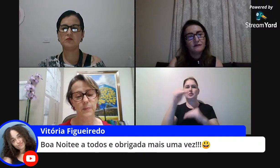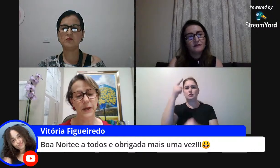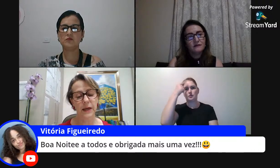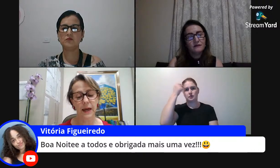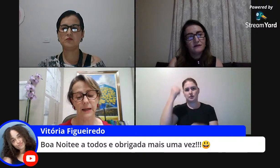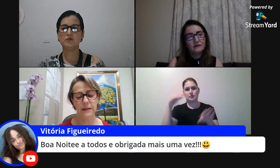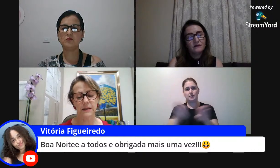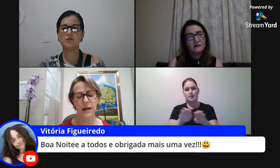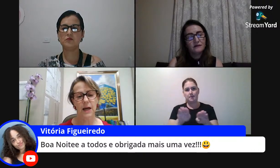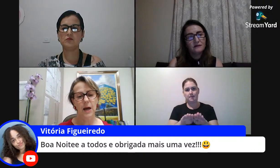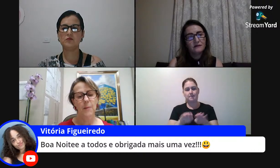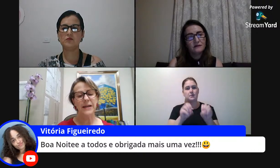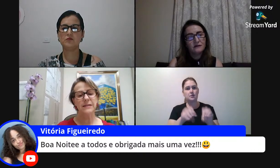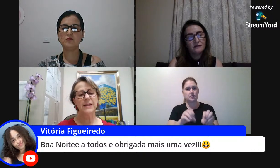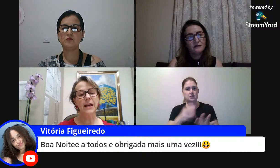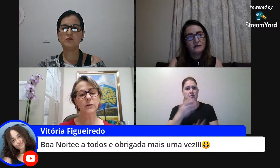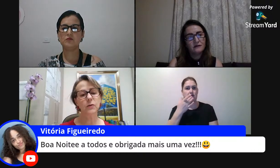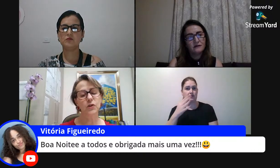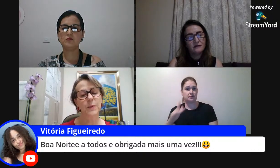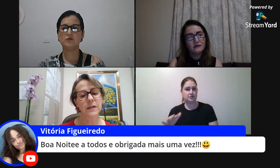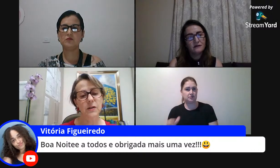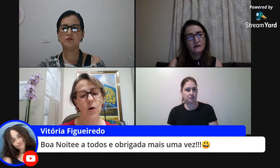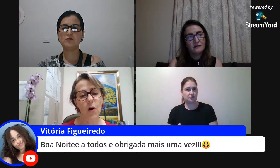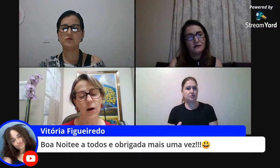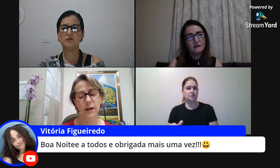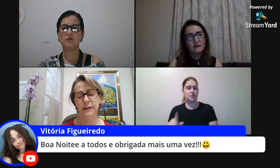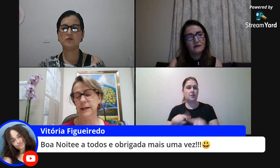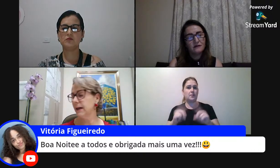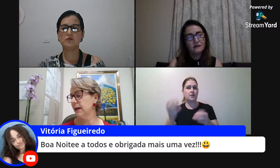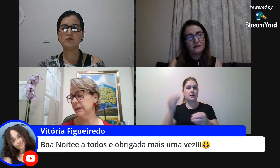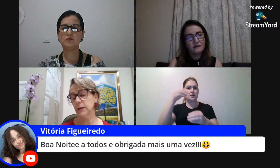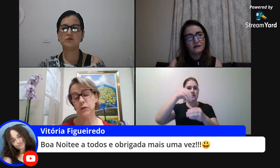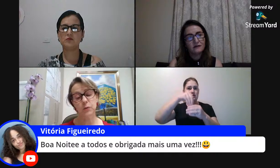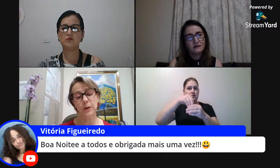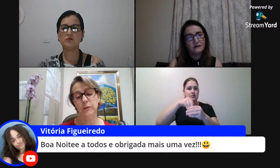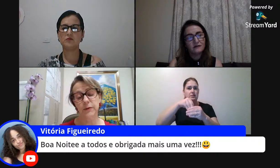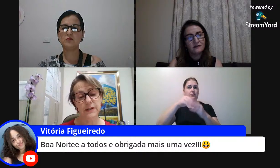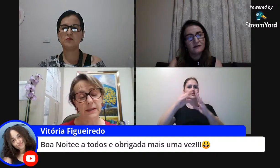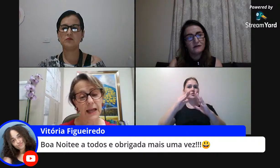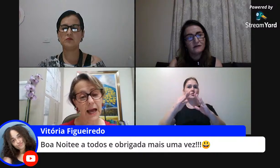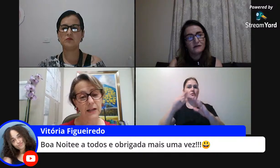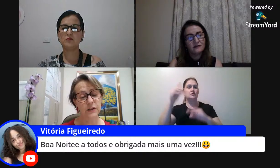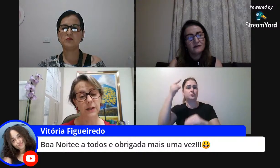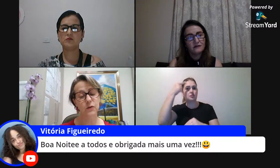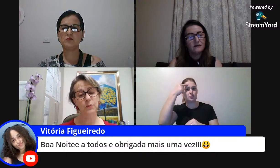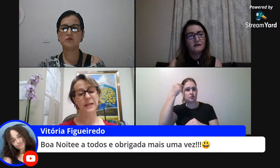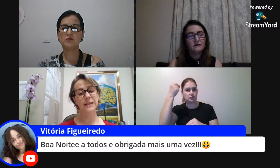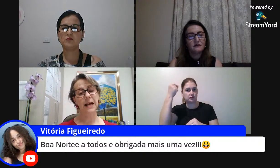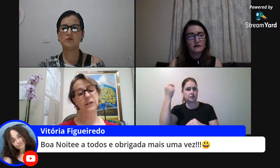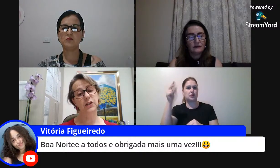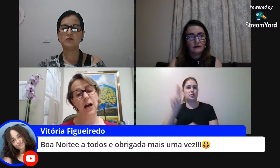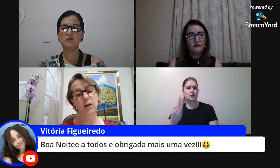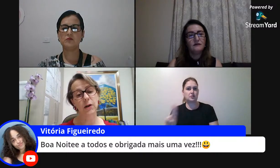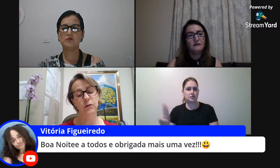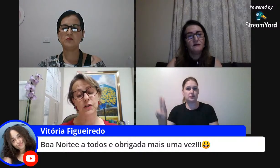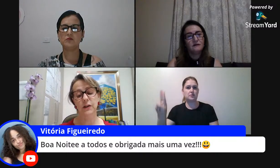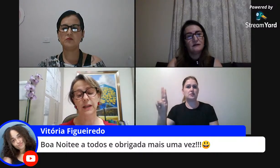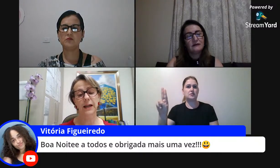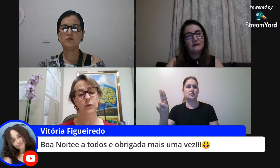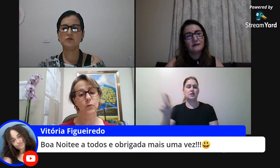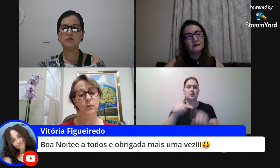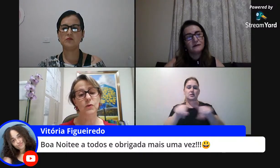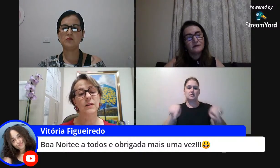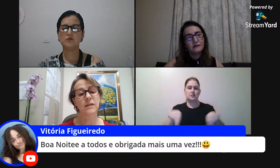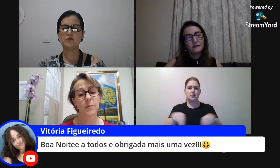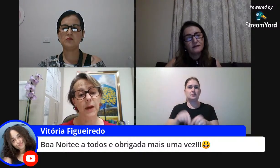crianças pequenas mas dentro de uma escola dentro de uma universidade dentro de uma sala de aula onde